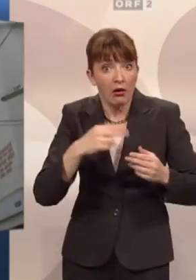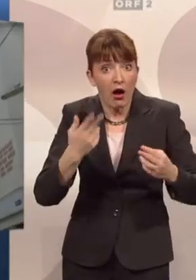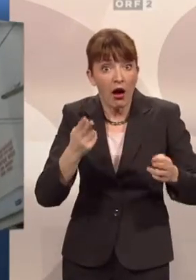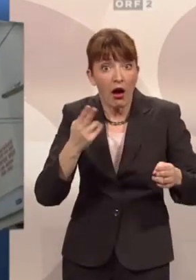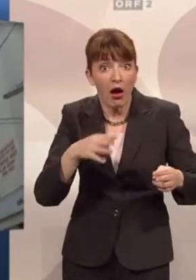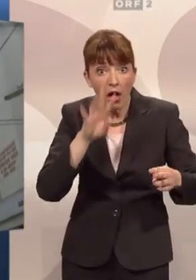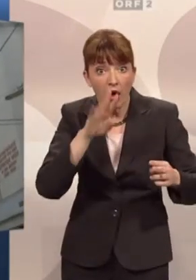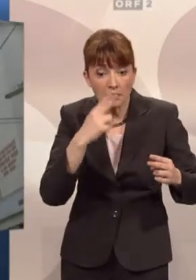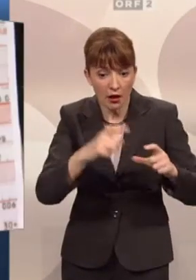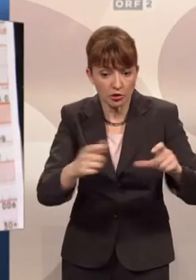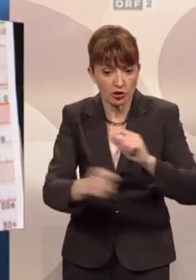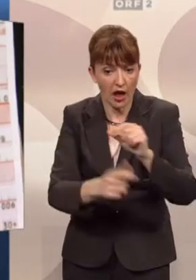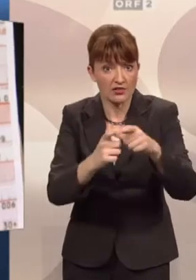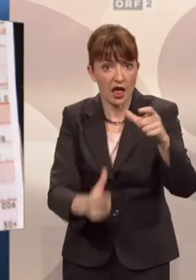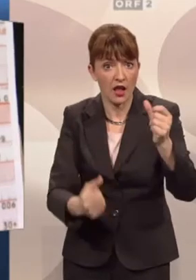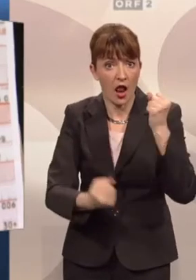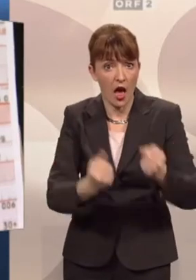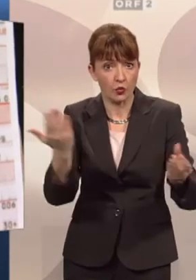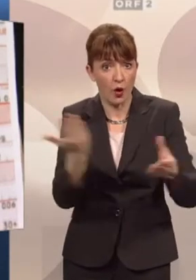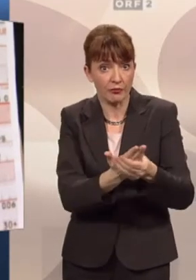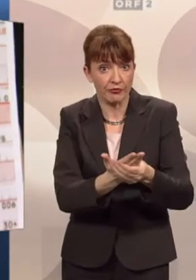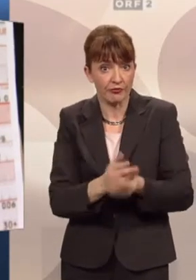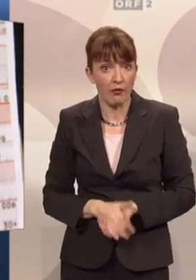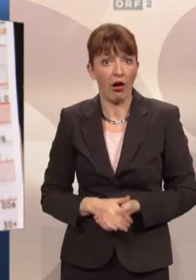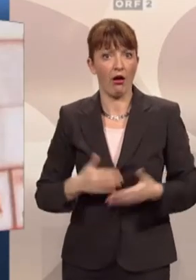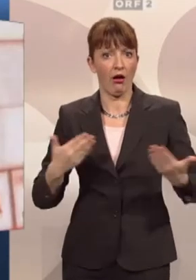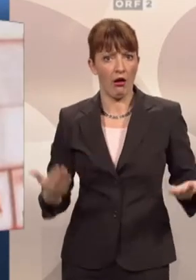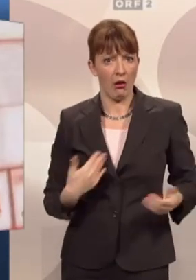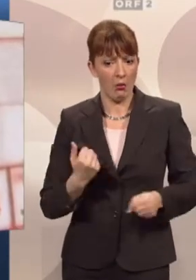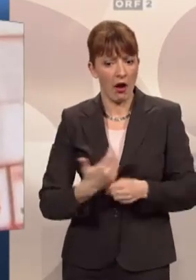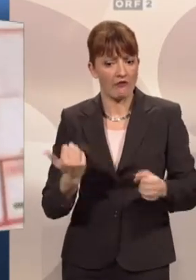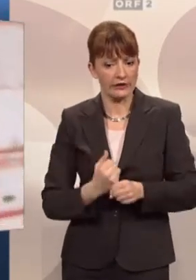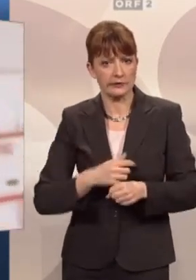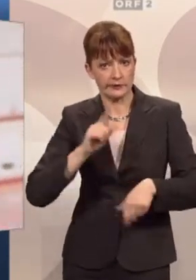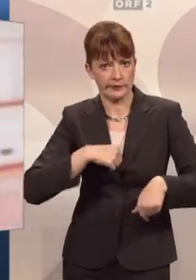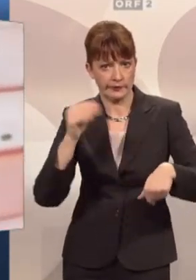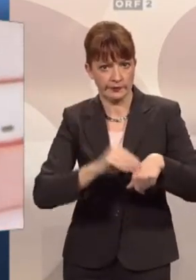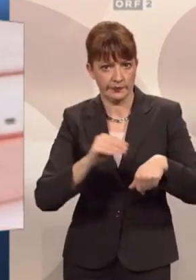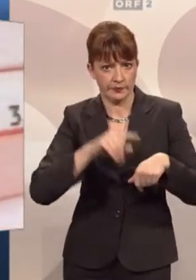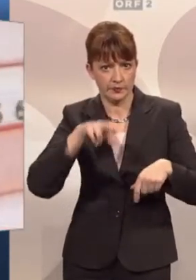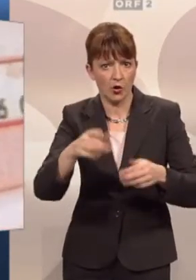als er einen Strafzettel auf seinem Auto vorfindet. Was macht er also? Er meldet sich bei der angegebenen Nummer.